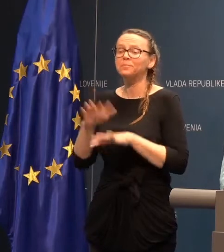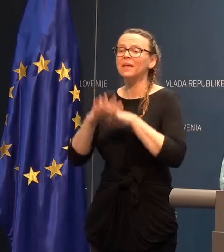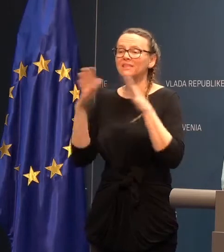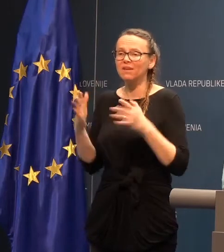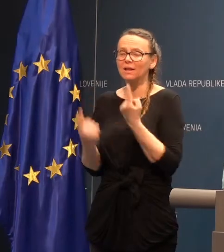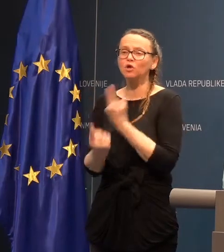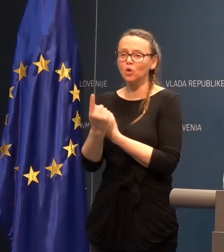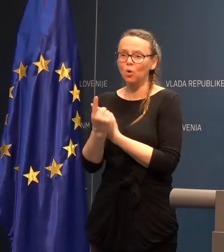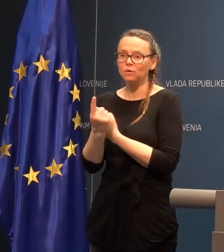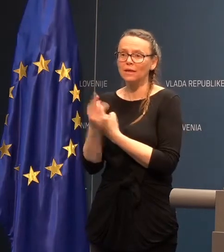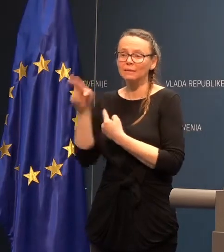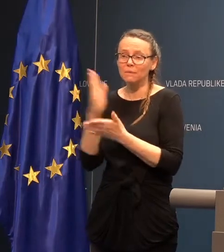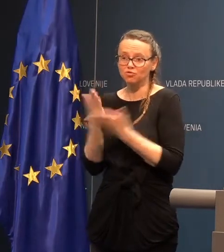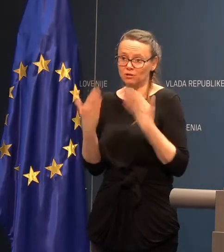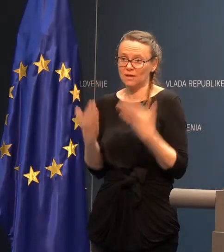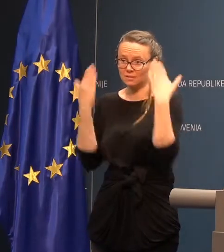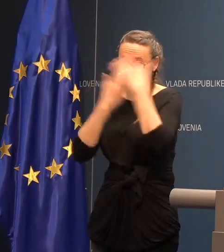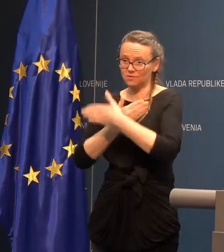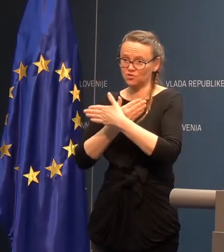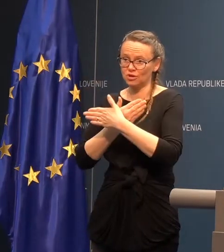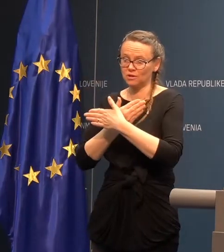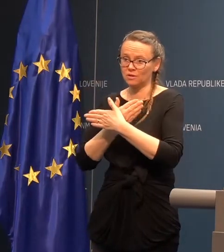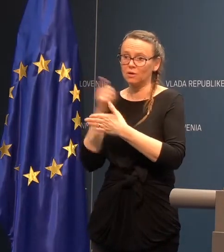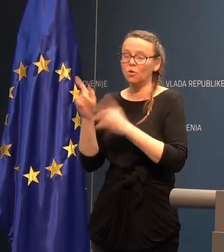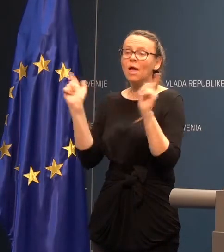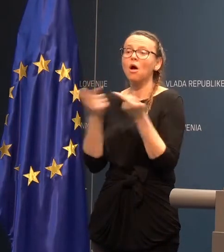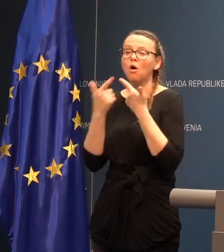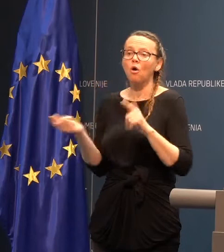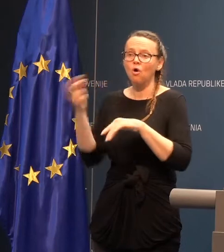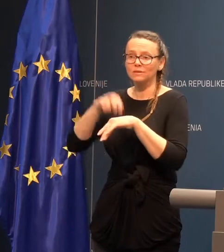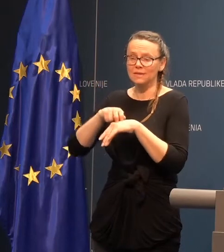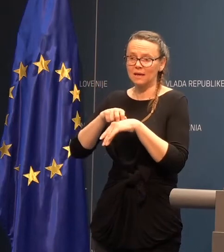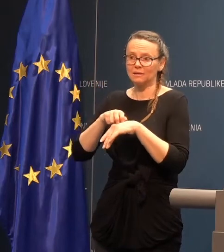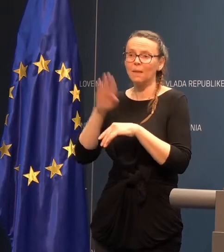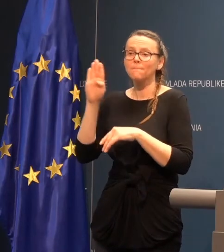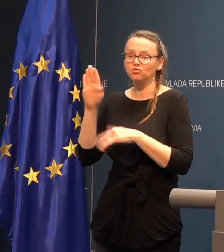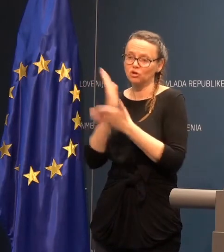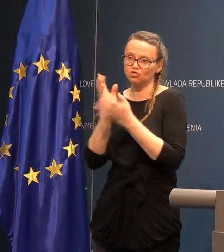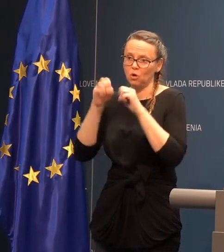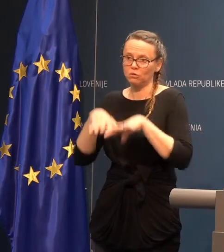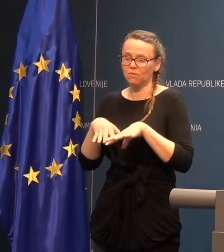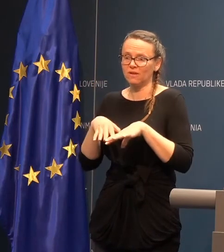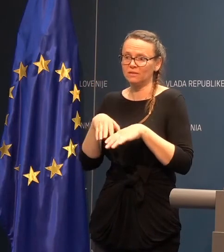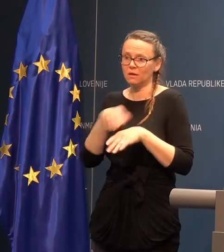dogodek imamo že danes večer, to je koncerca odločenja. In še, kaj bo to